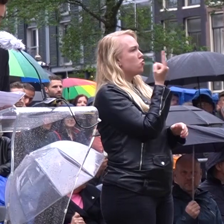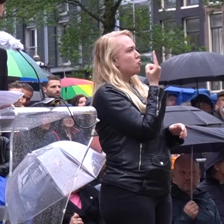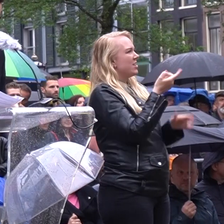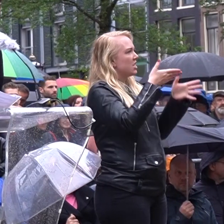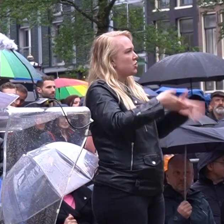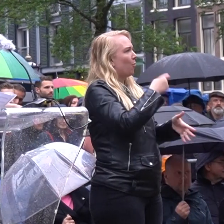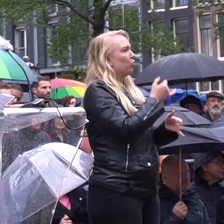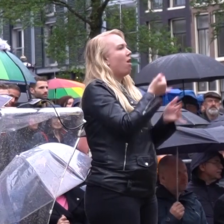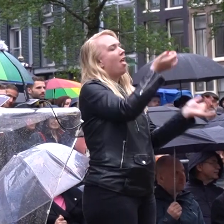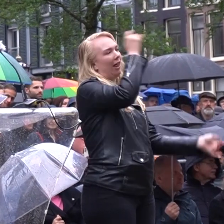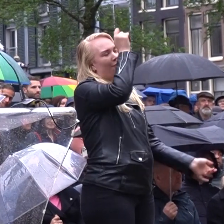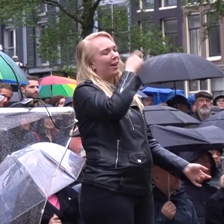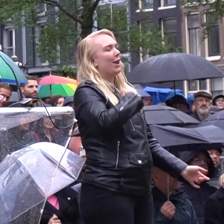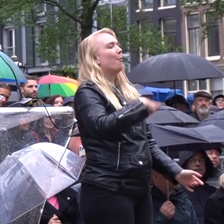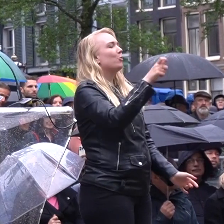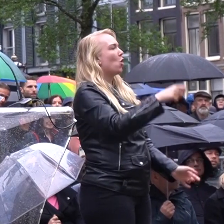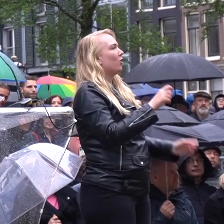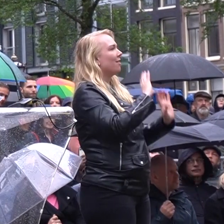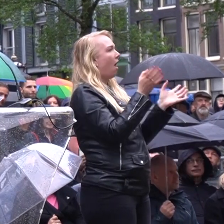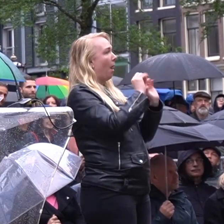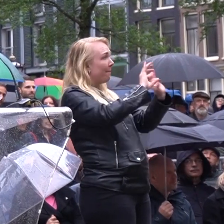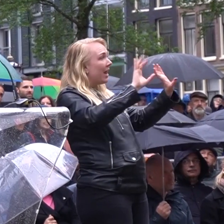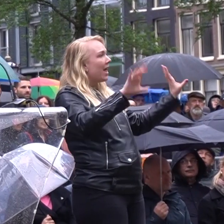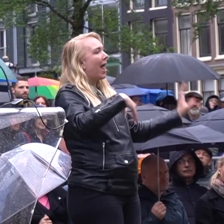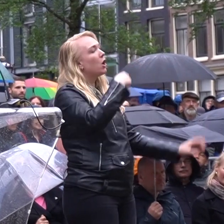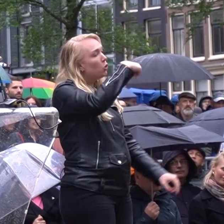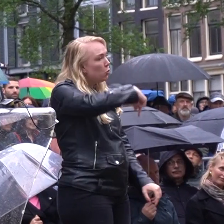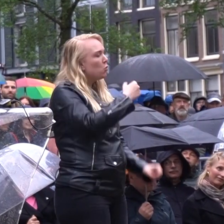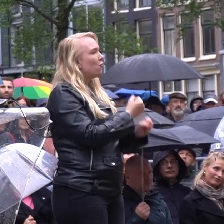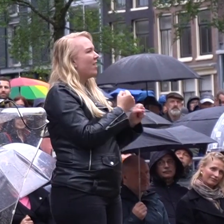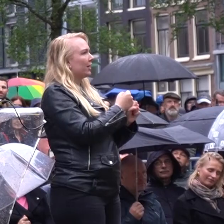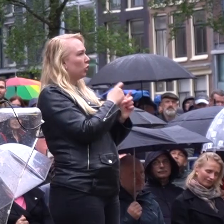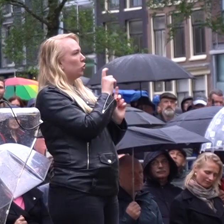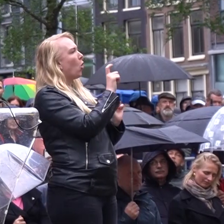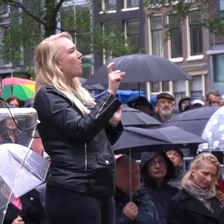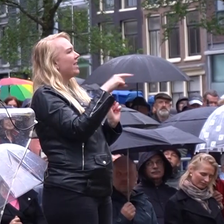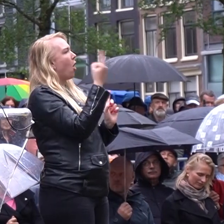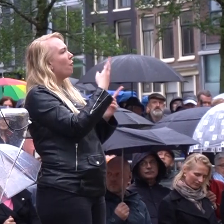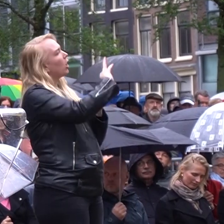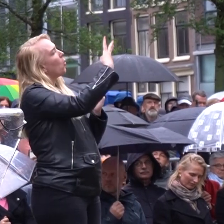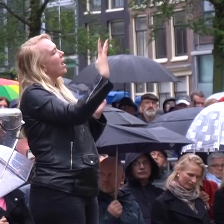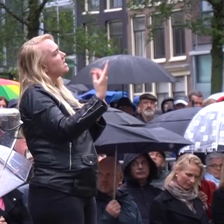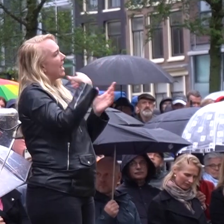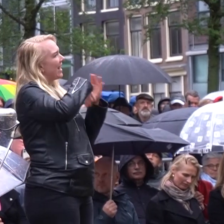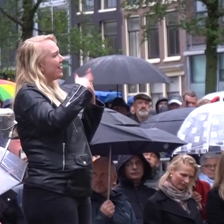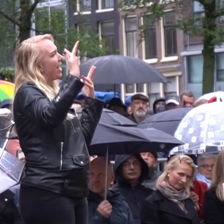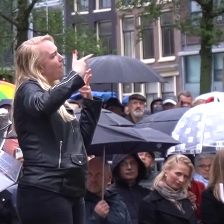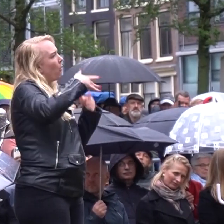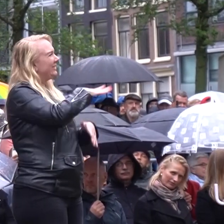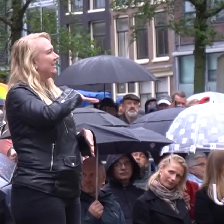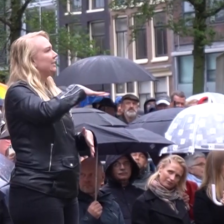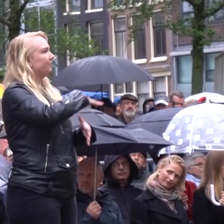maakt hem een zeer gewaardeerde persoonlijkheid in alle media en momenteel werkt hij aan een documentaire over het queer zijn in de hiphop scene.